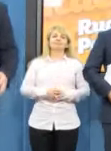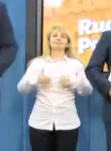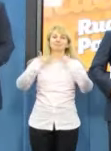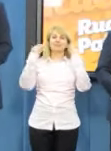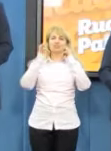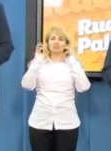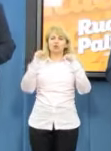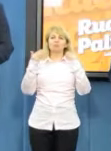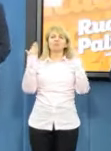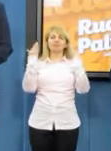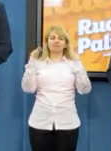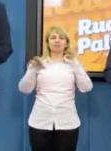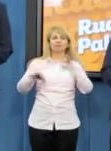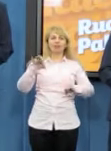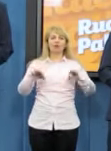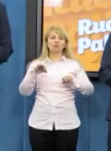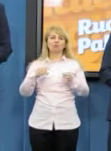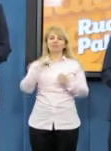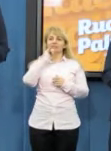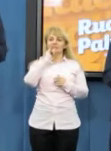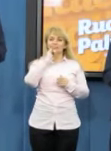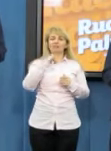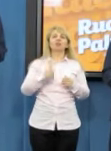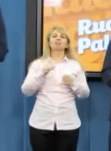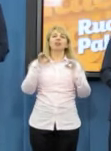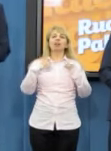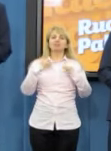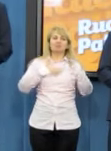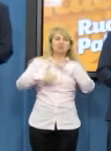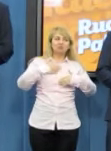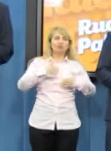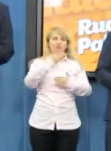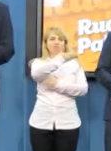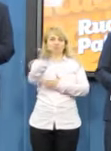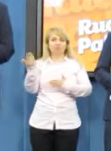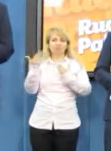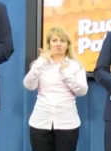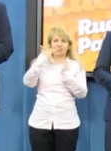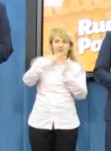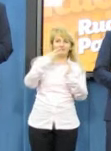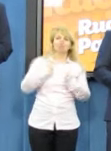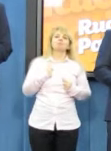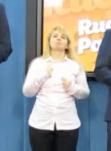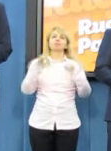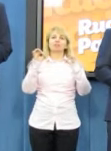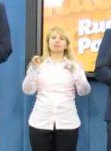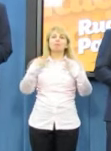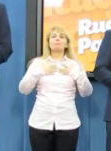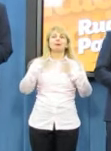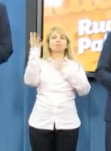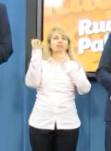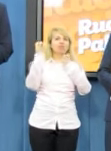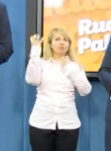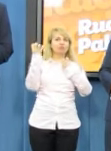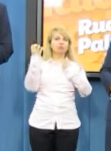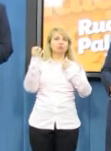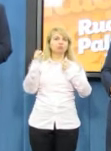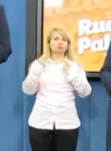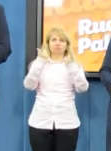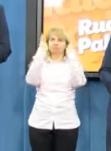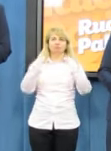Dzień dobry, witam na konferencji Ruchu Panii Postacie. To nadzieję, Państwo licznie przybyli, ponieważ mamy dla Państwa wiadomości sensacyjne.